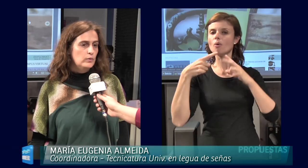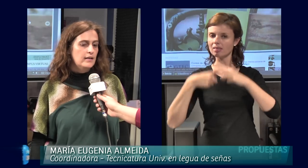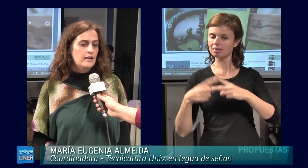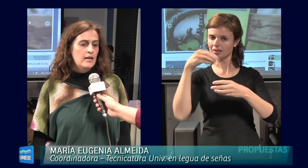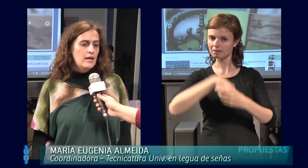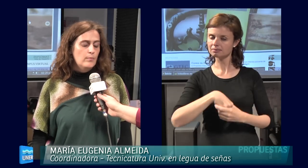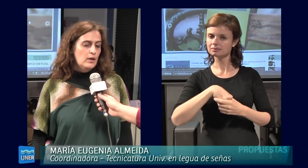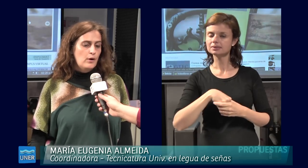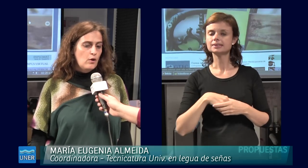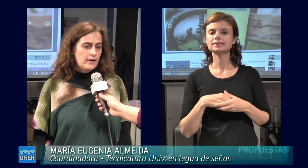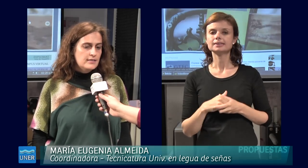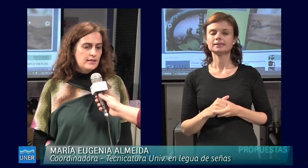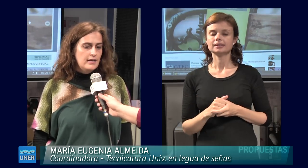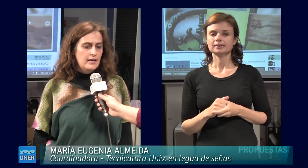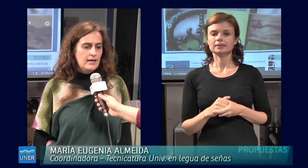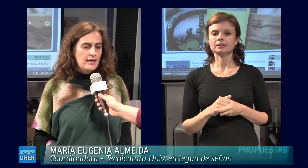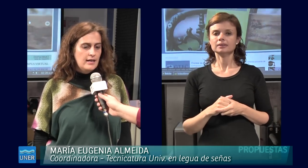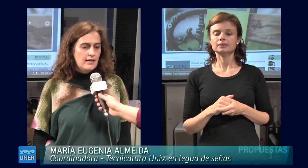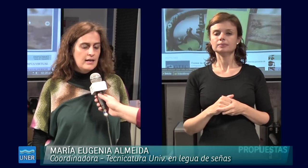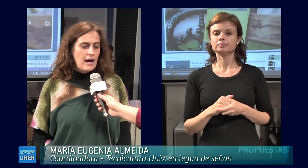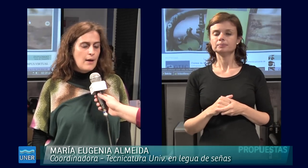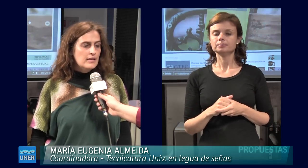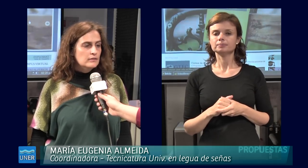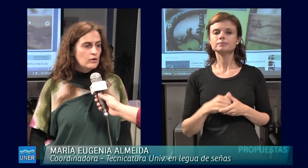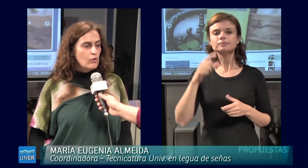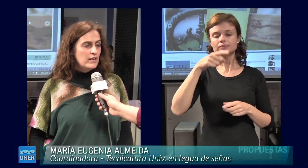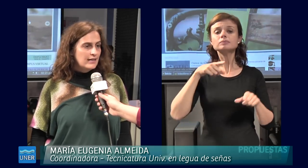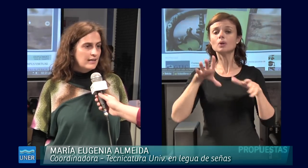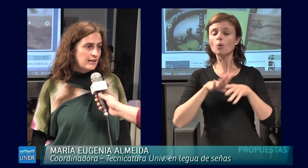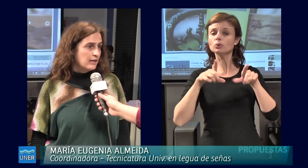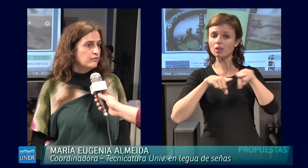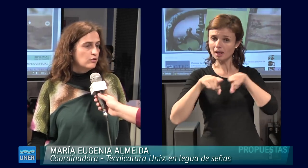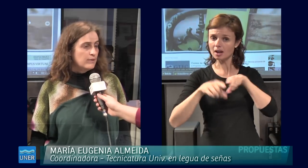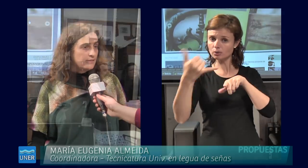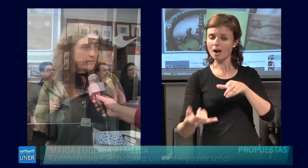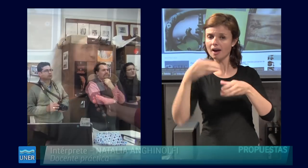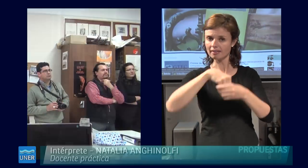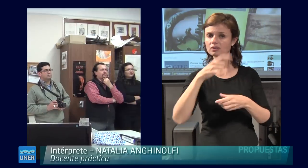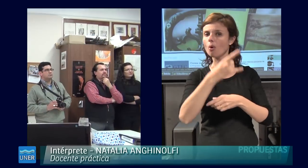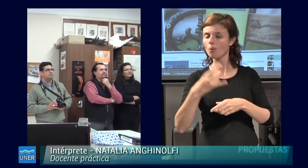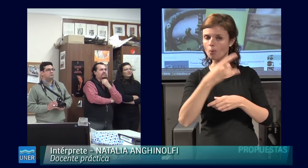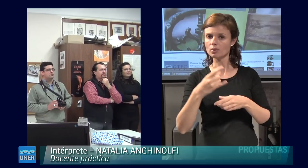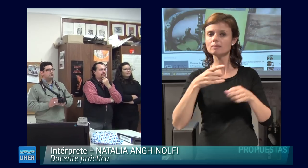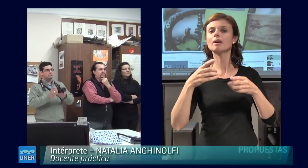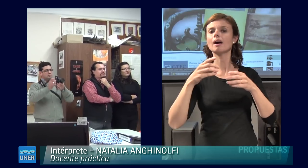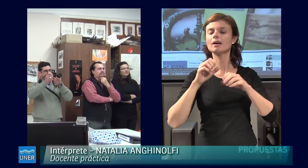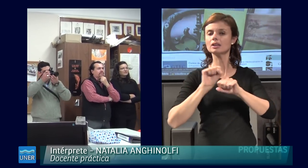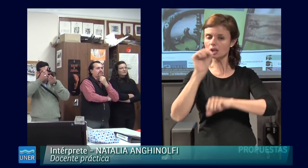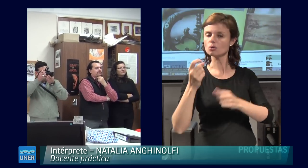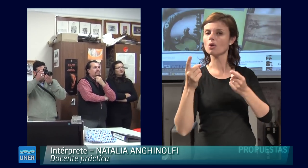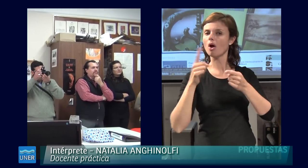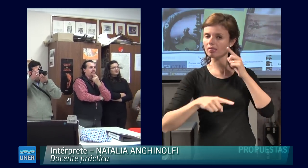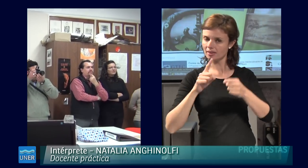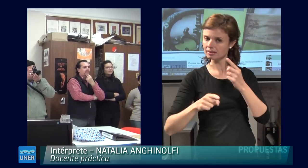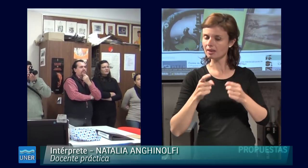Tecnicatura, porque bueno, nos parece que habiendo una carrera que forma intérpretes, que tiene un